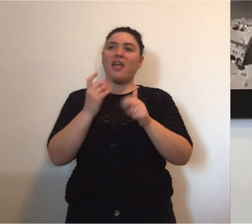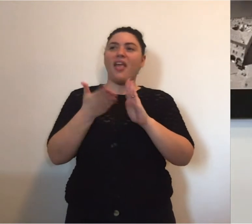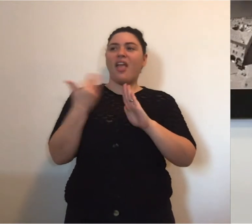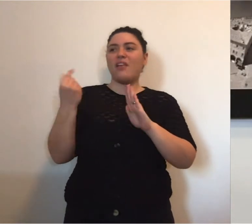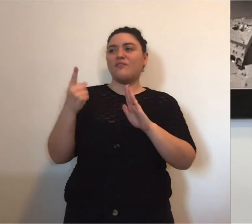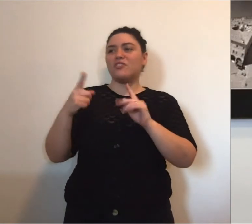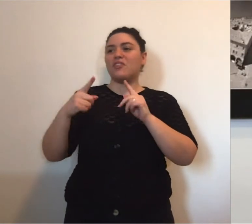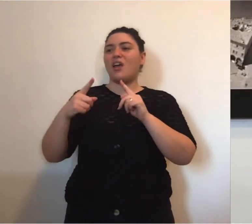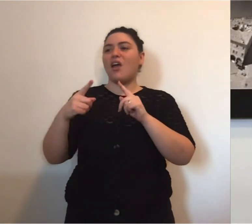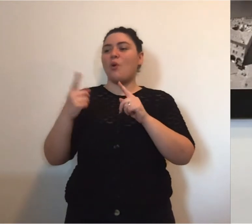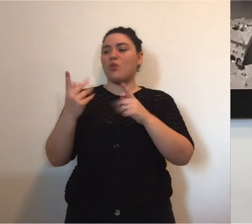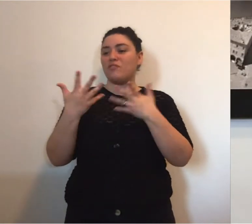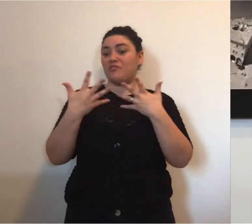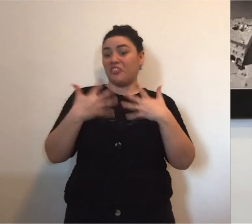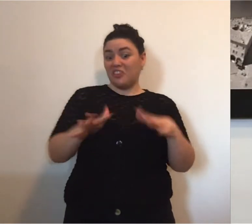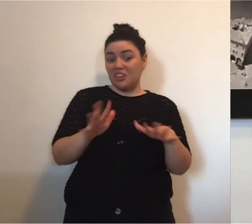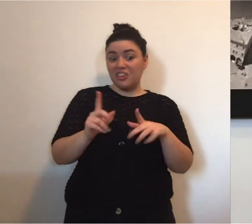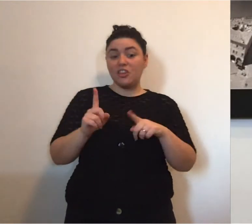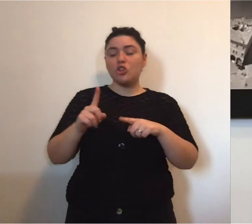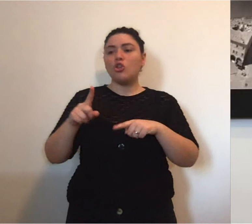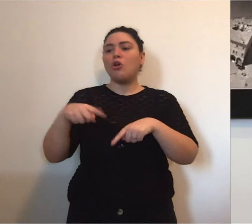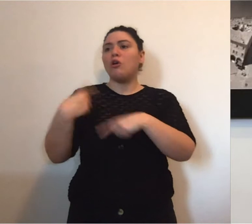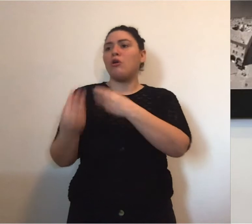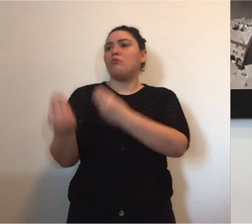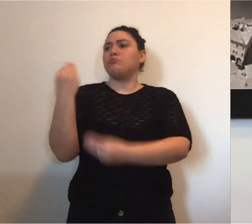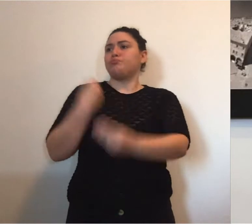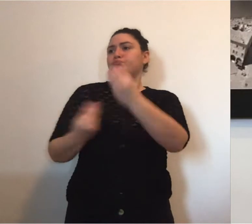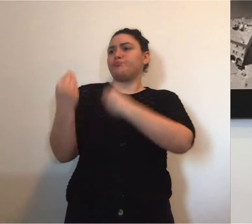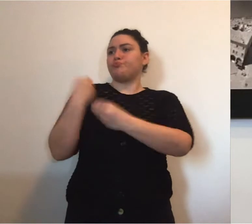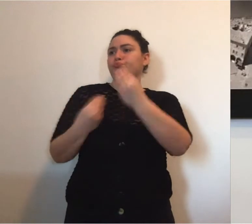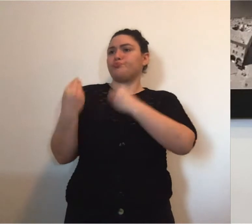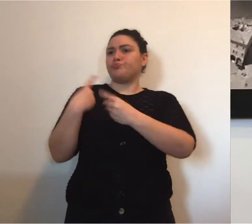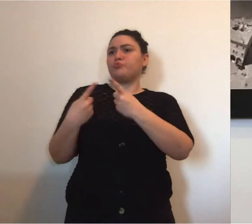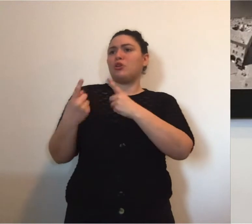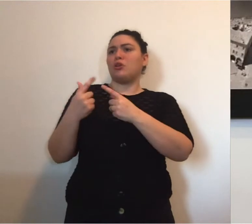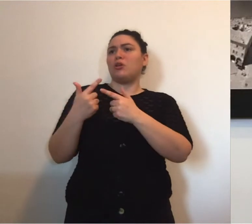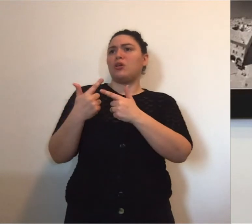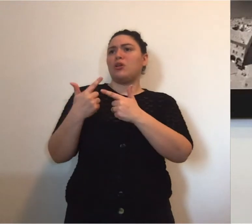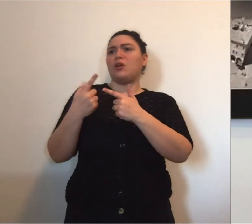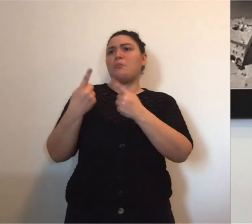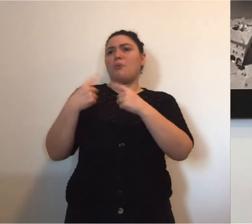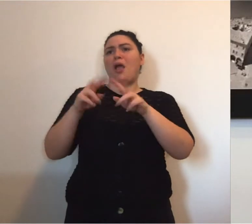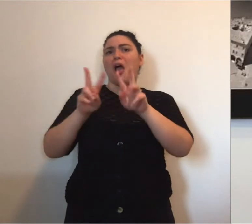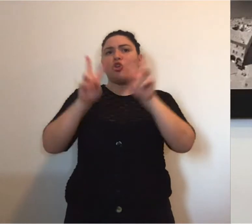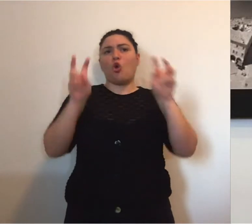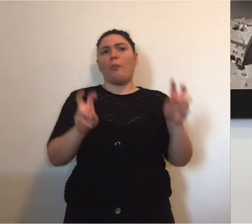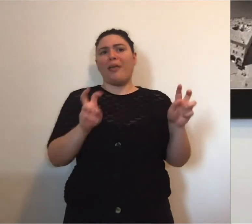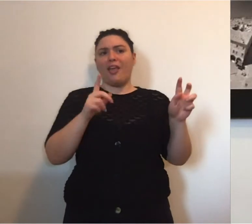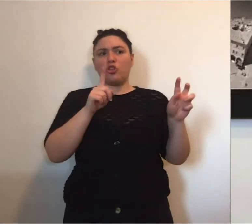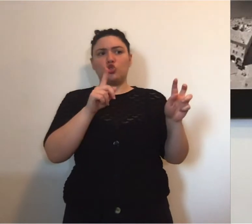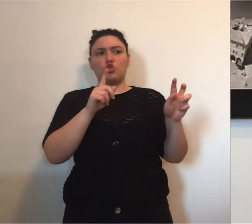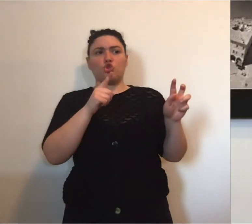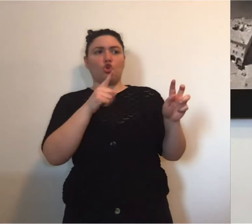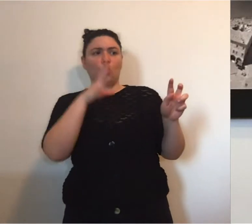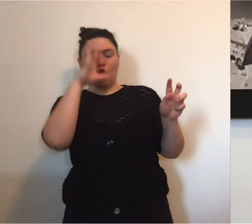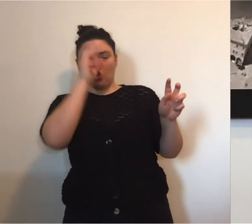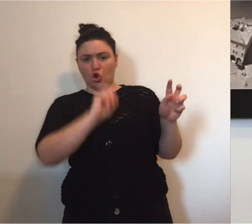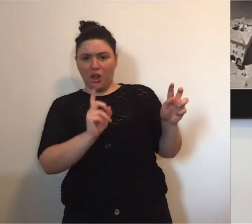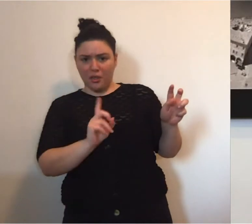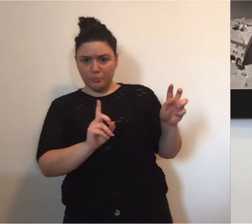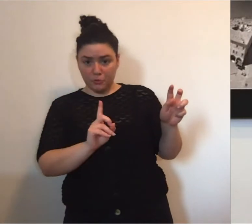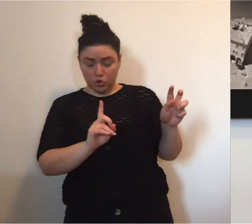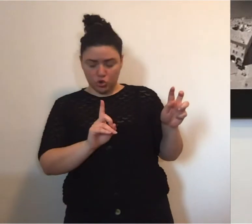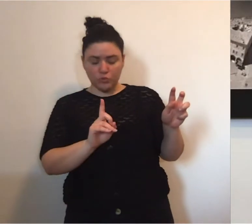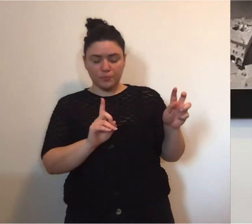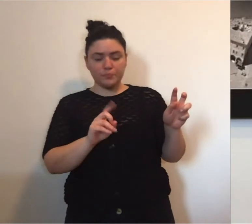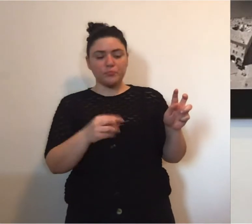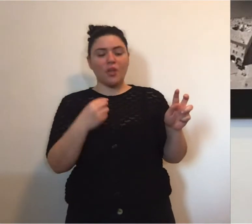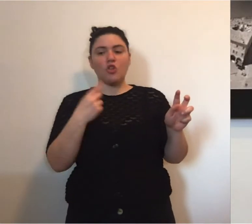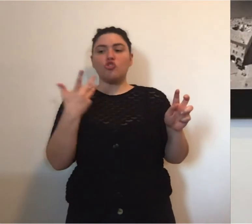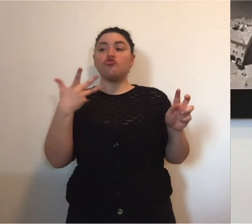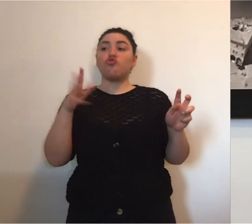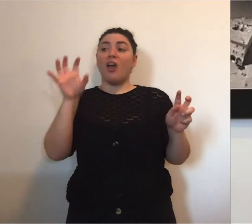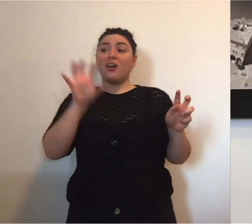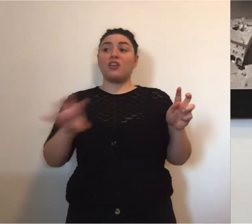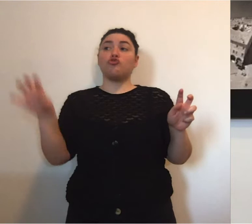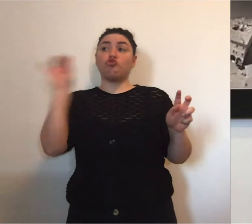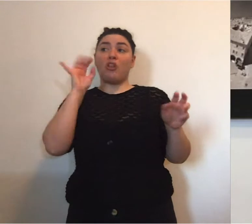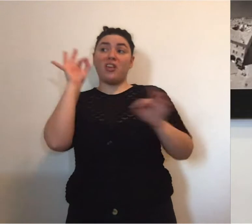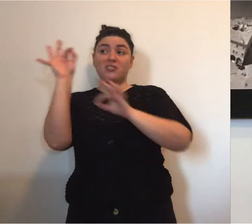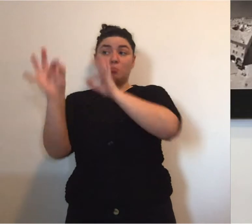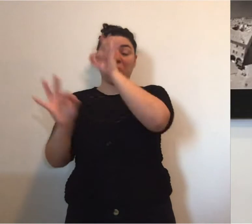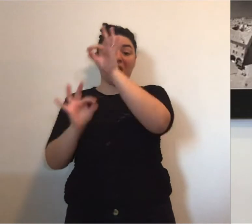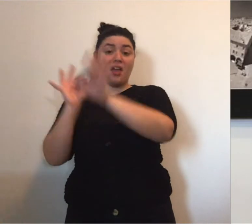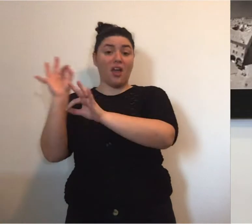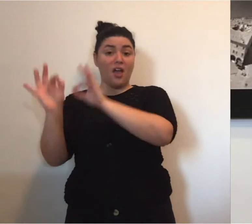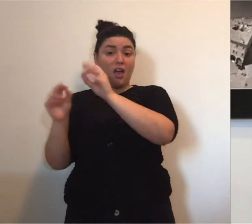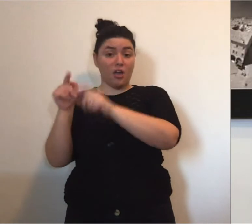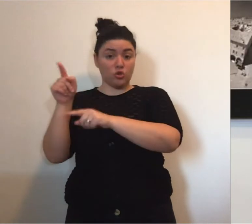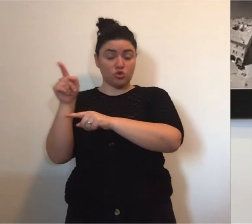sommersi da domande che non colgono il punto centrale della questione. Come è stato spiegato dalla